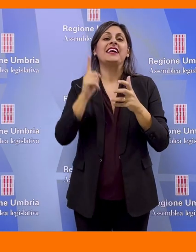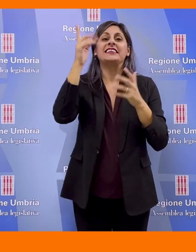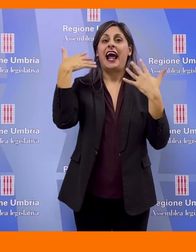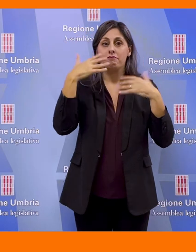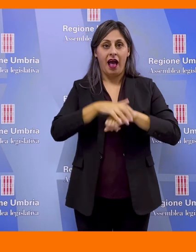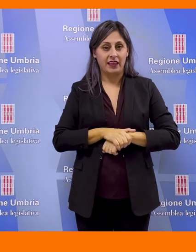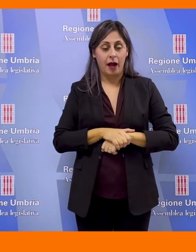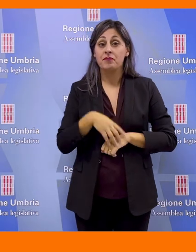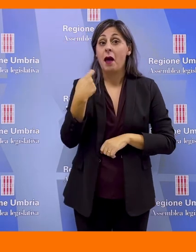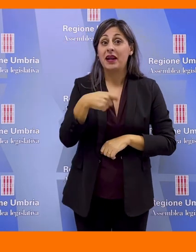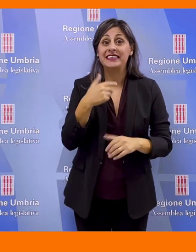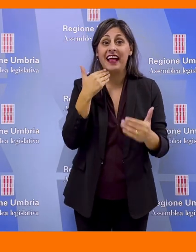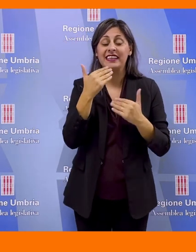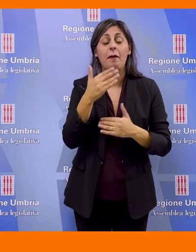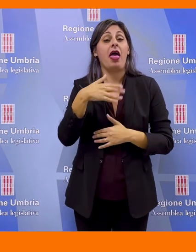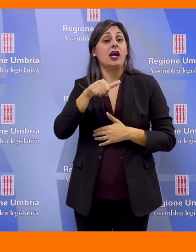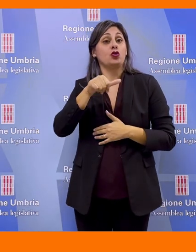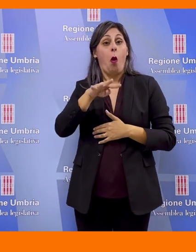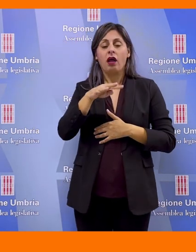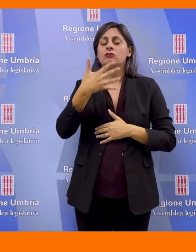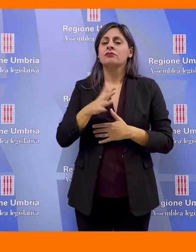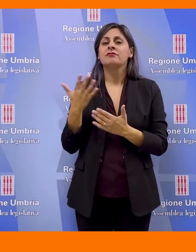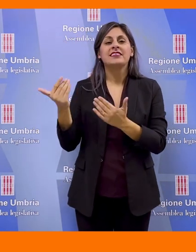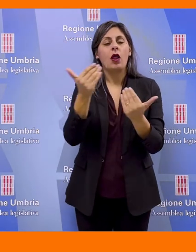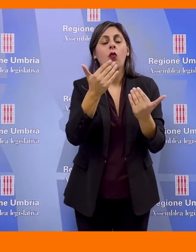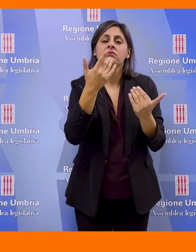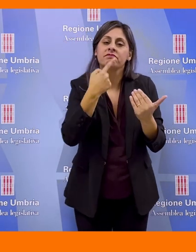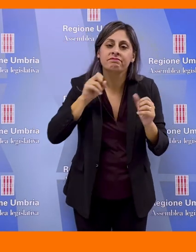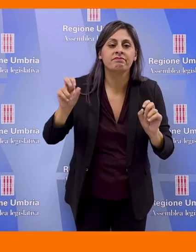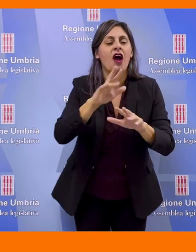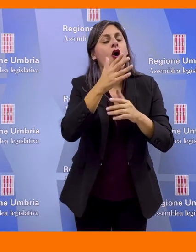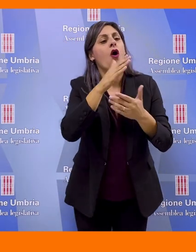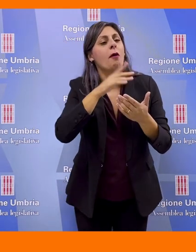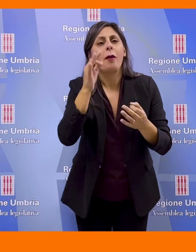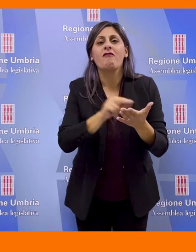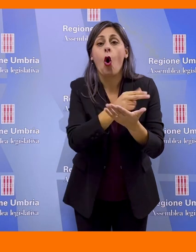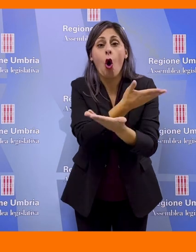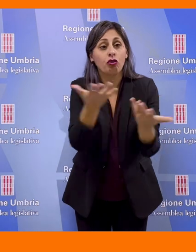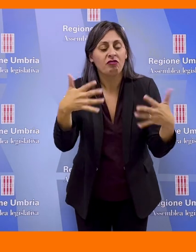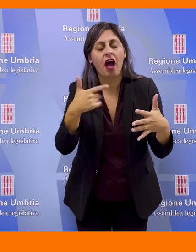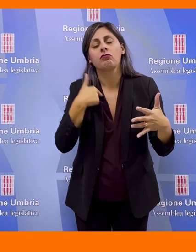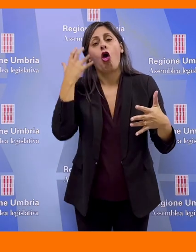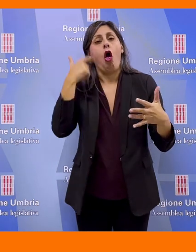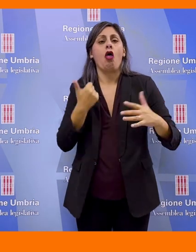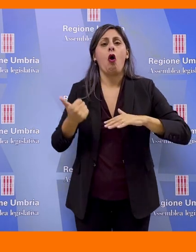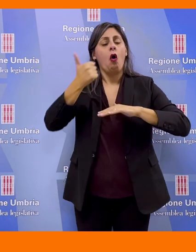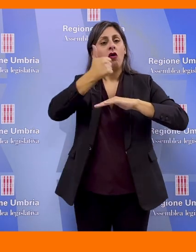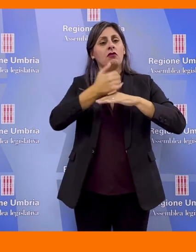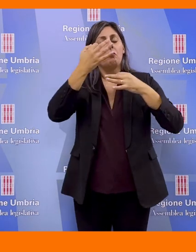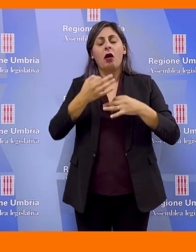climatica. Il Presidente dell'Assemblea, Marco Squalta, ha salutato il voto dell'Aula dicendosi onorato di aver preseduto un'Assemblea rispettosa